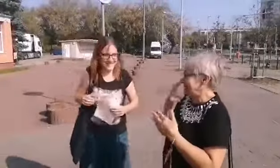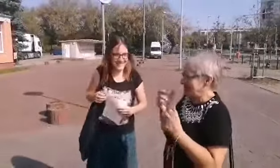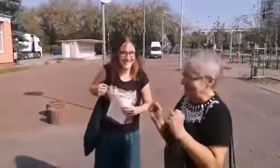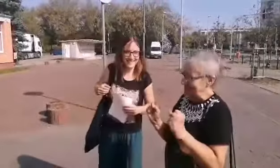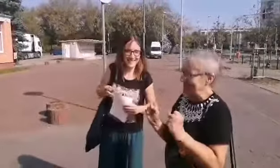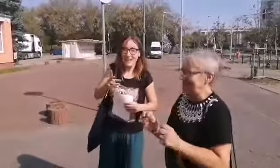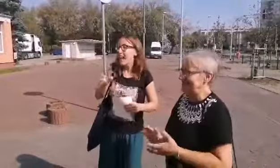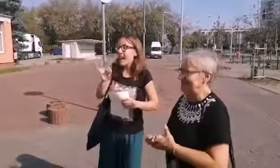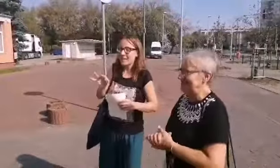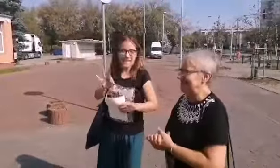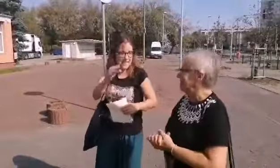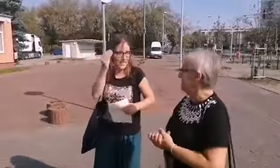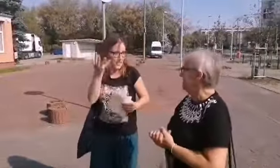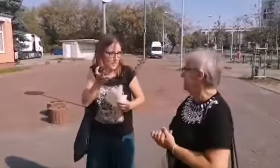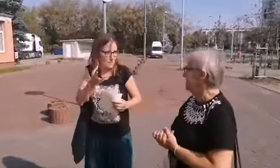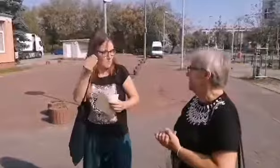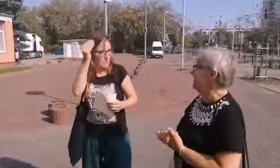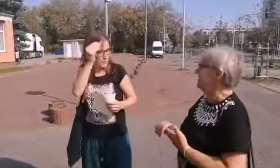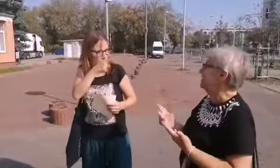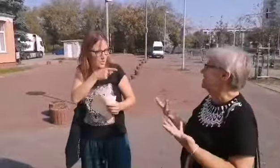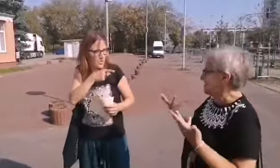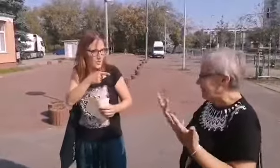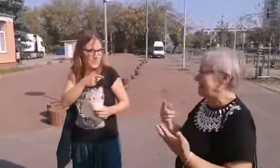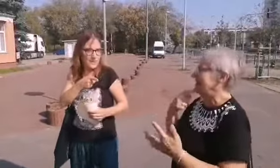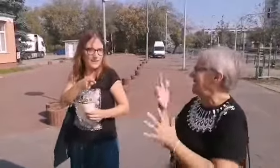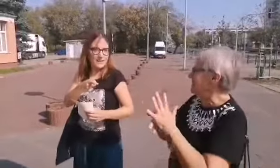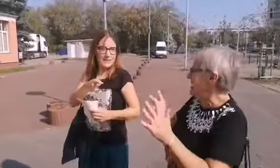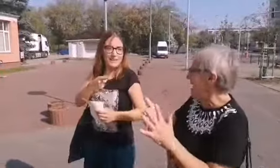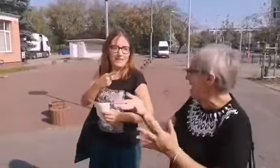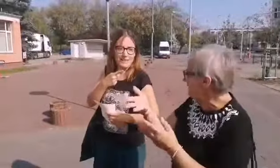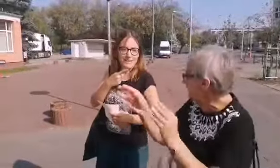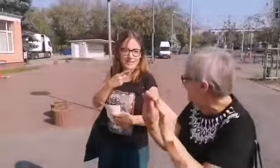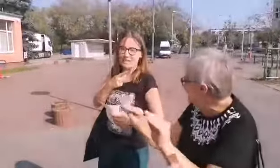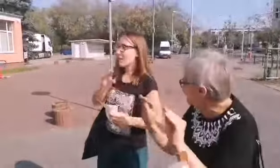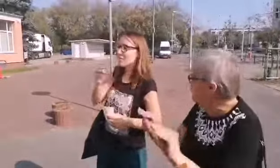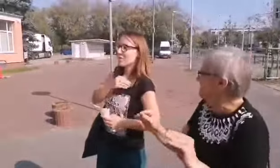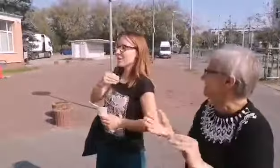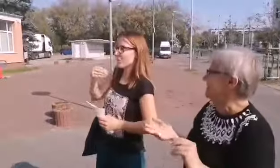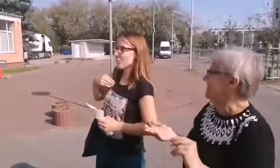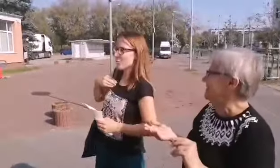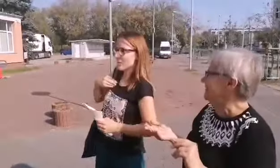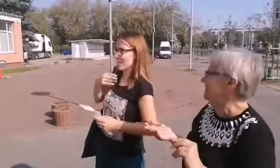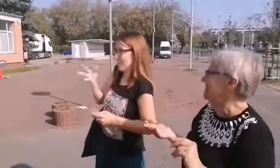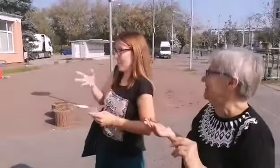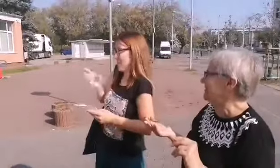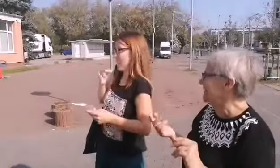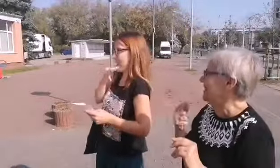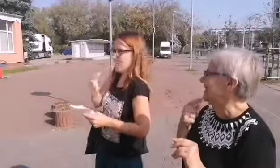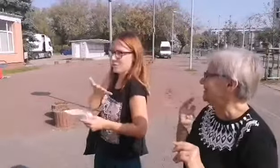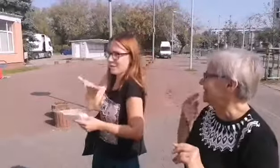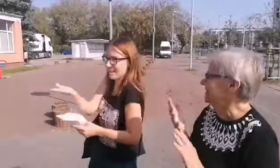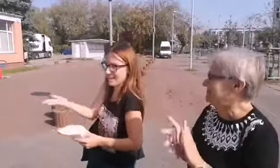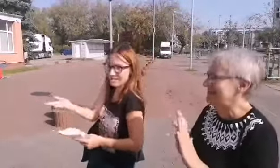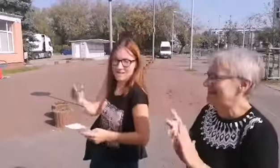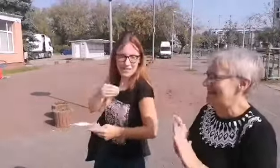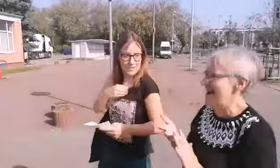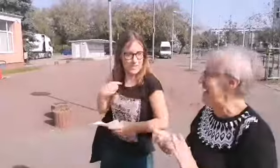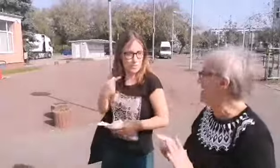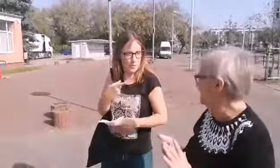dziękuję a teraz chcielibyśmy nauczyć Najpierw w języku polskim, taka propozycja dla Was, tak? W języku